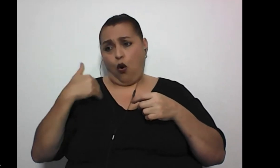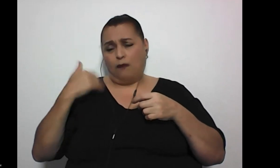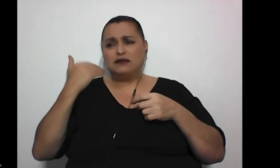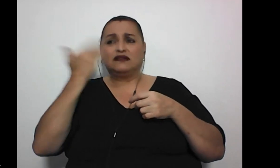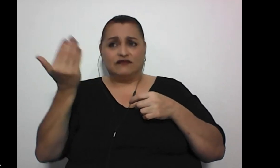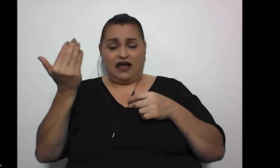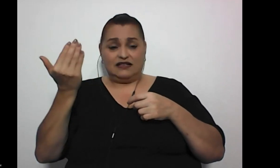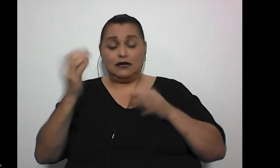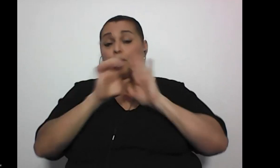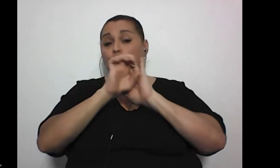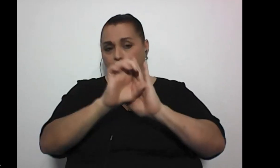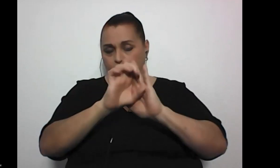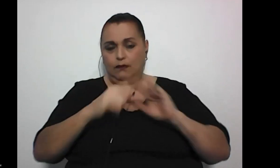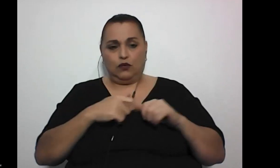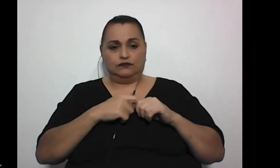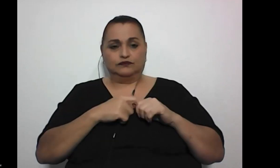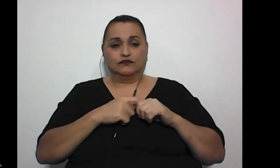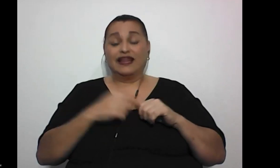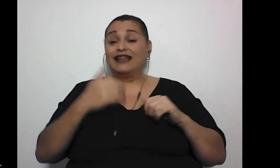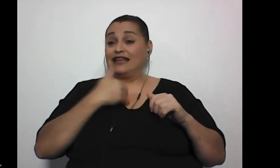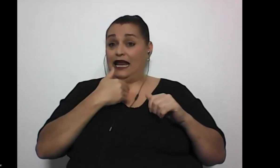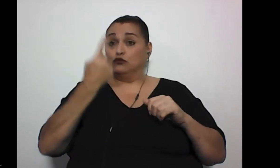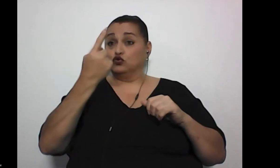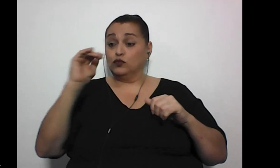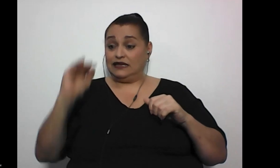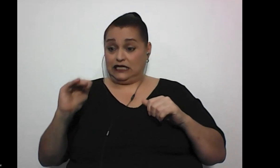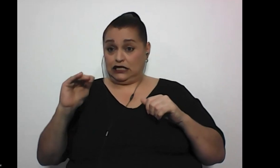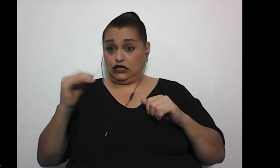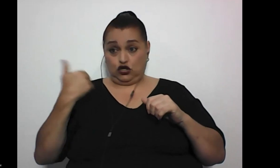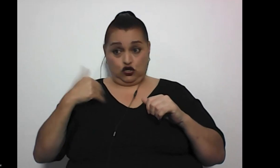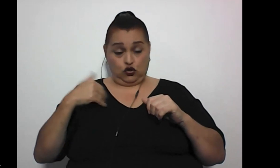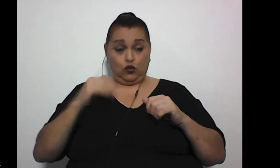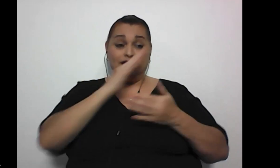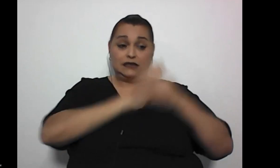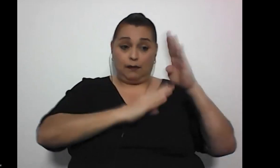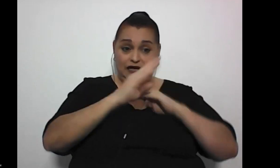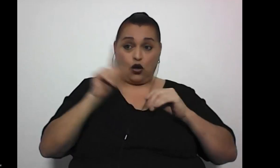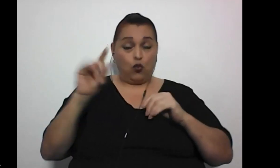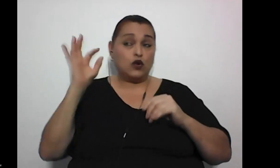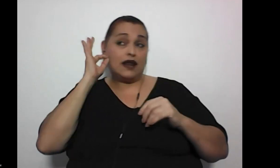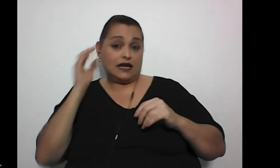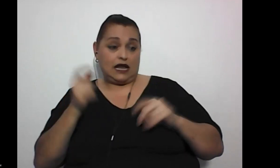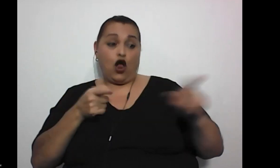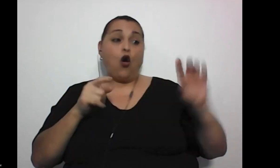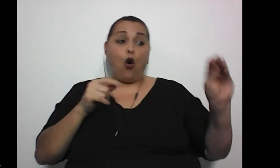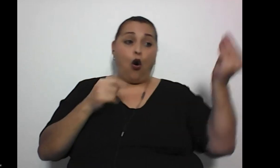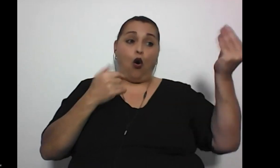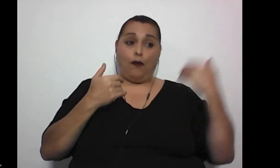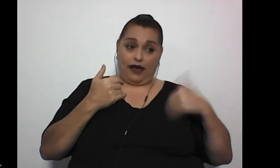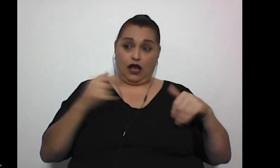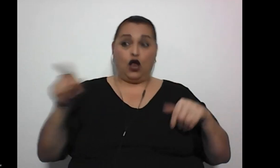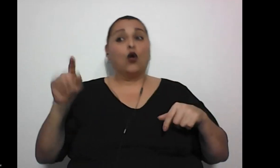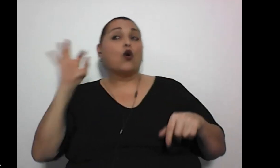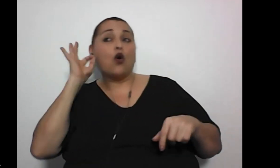bueno es que por ejemplo si tenemos un niño con discapacidad y una niña o un joven y una joven es más